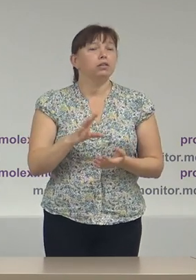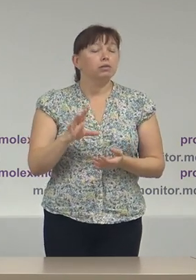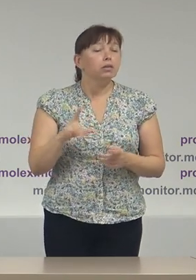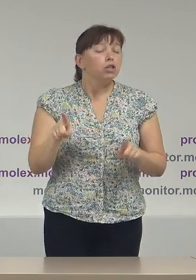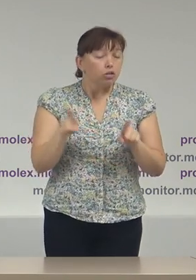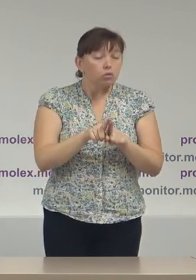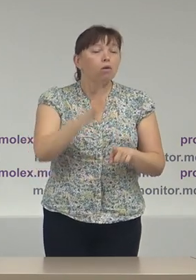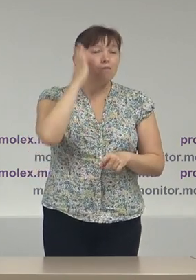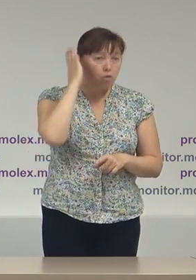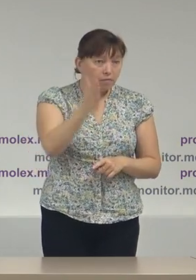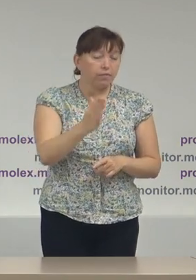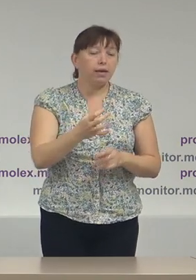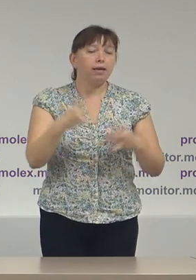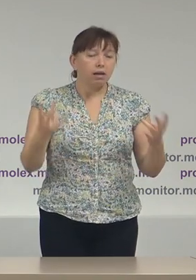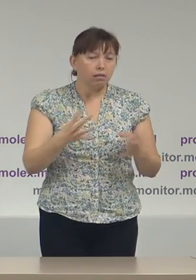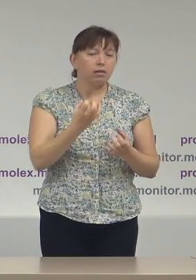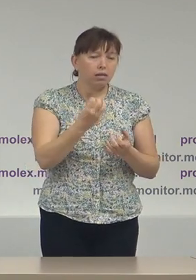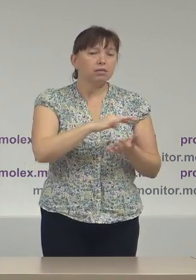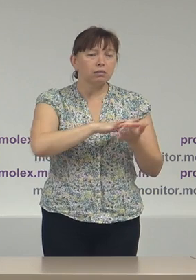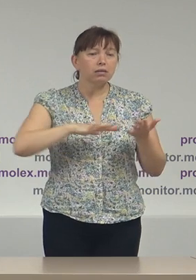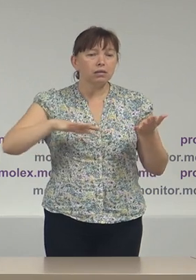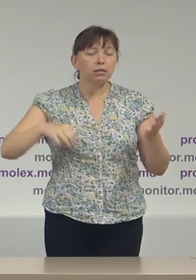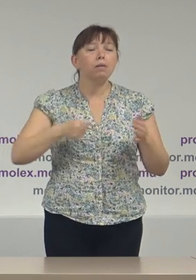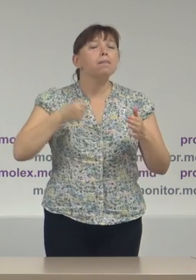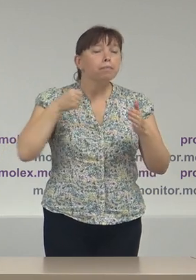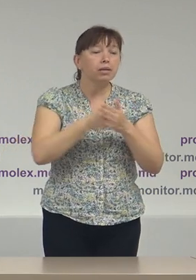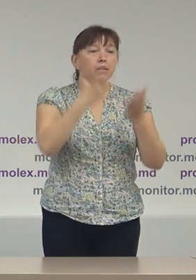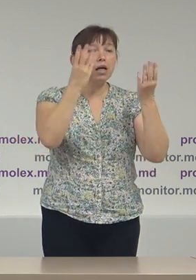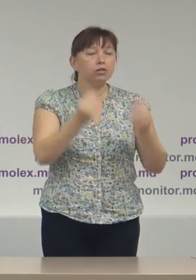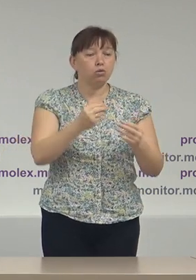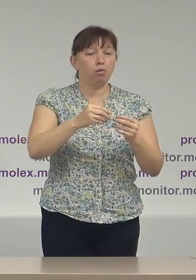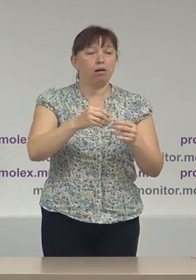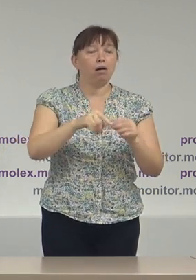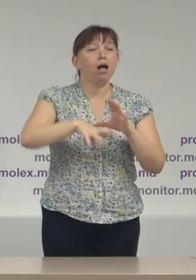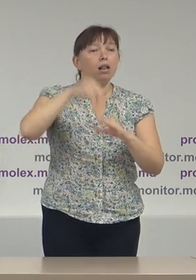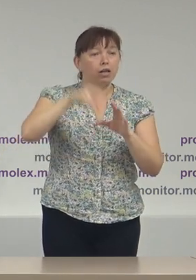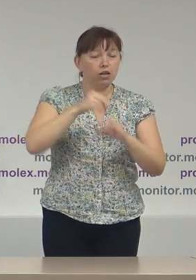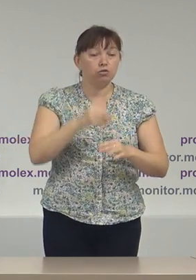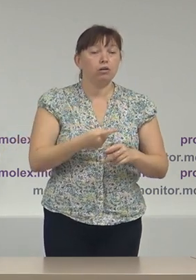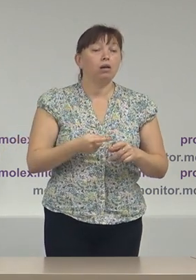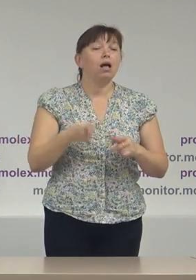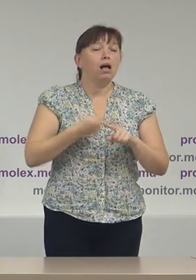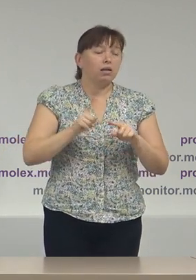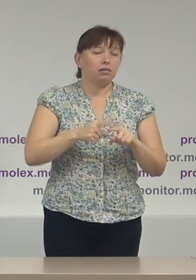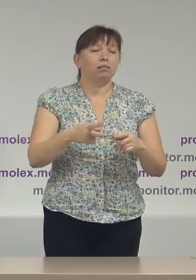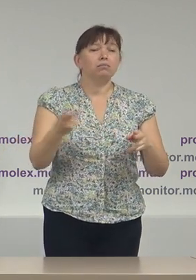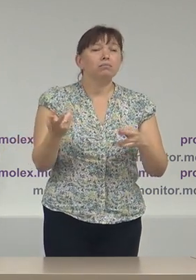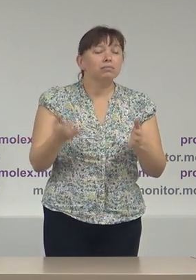siguranță vor persista încă până la ziul organizării scrutinului, adică lipsa de spațiu